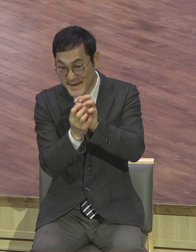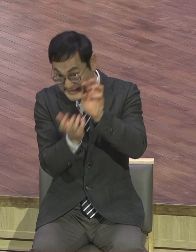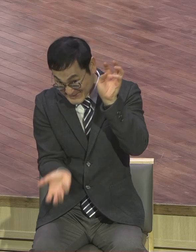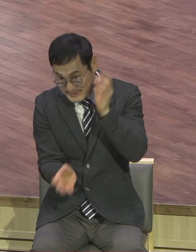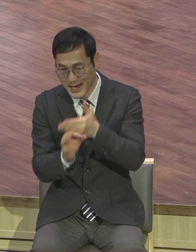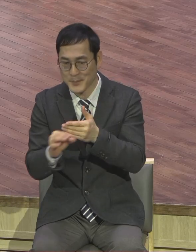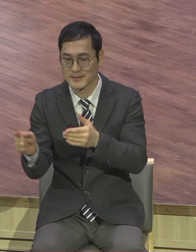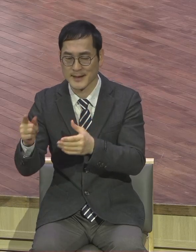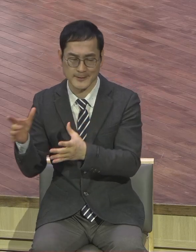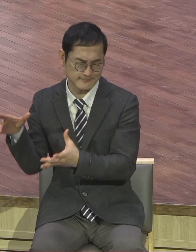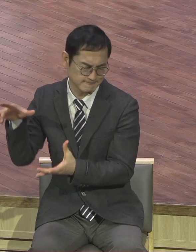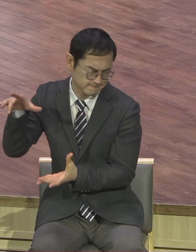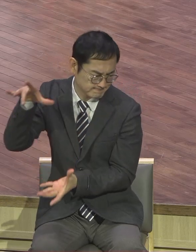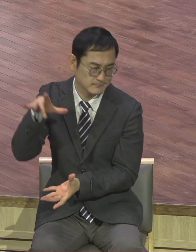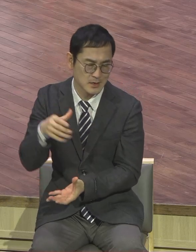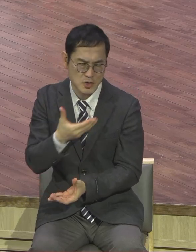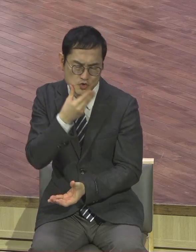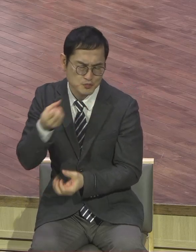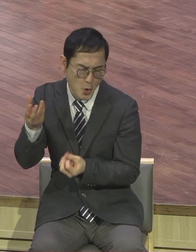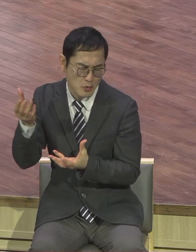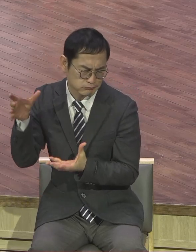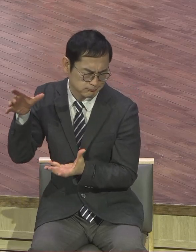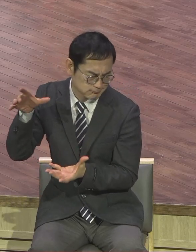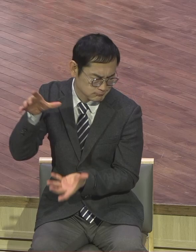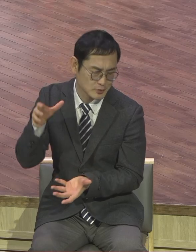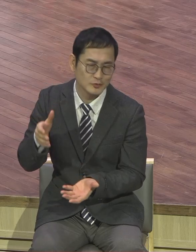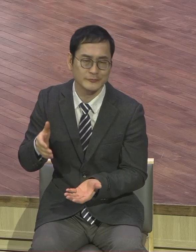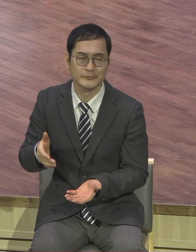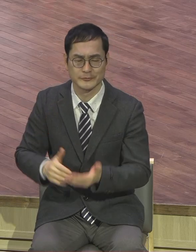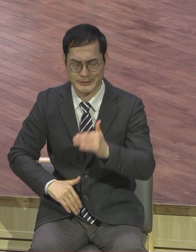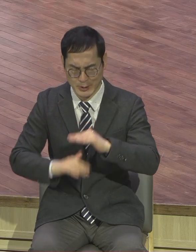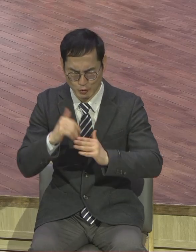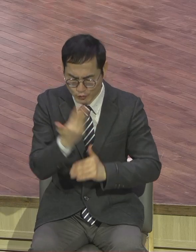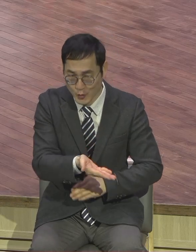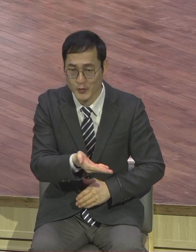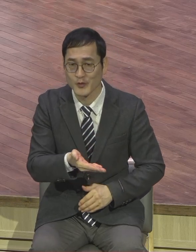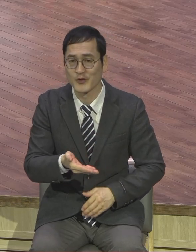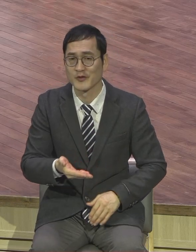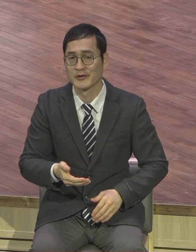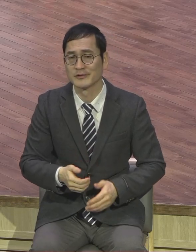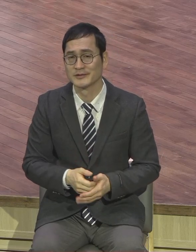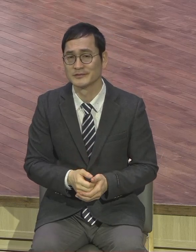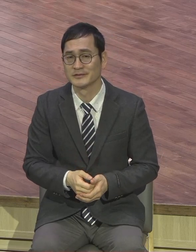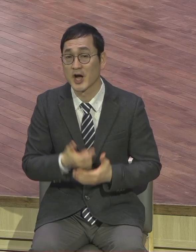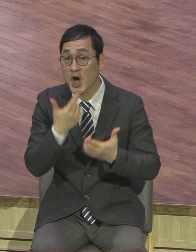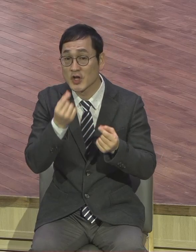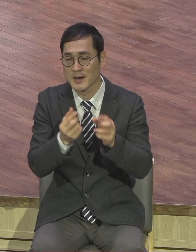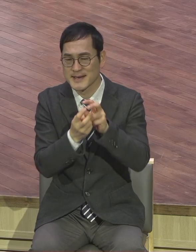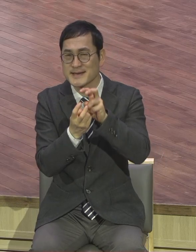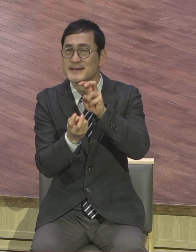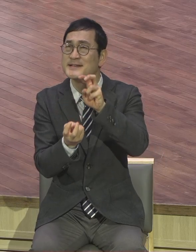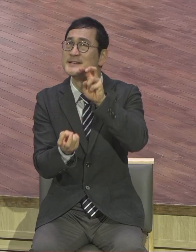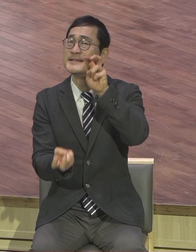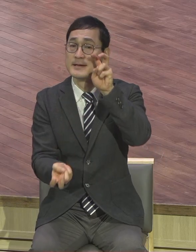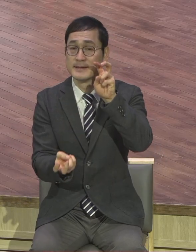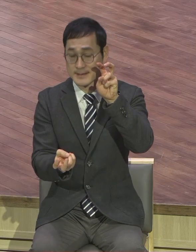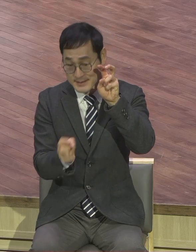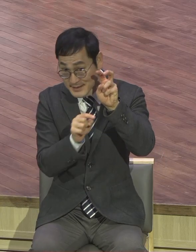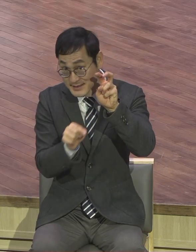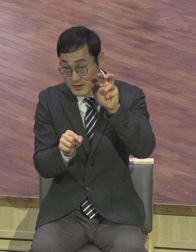날마다 매일매일 그리스도 안에서 자라가시기 바랍니다. 자라가는 도다 계속